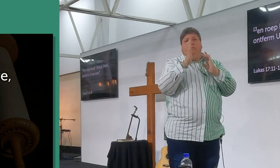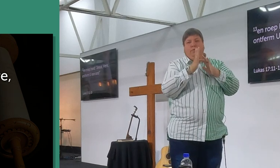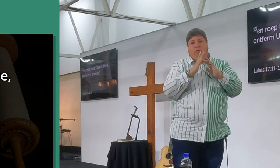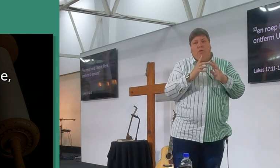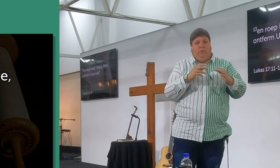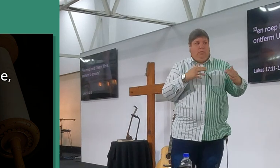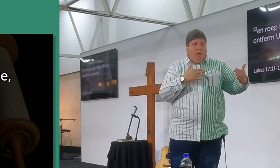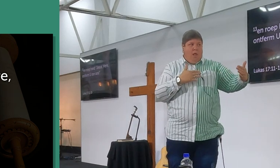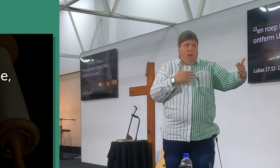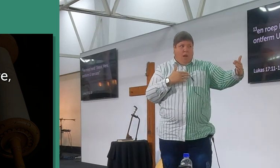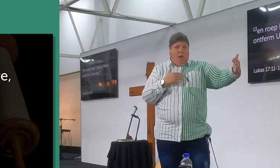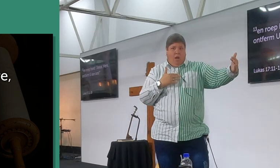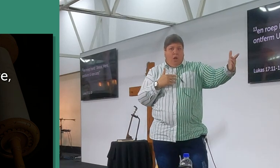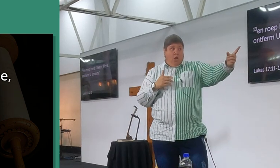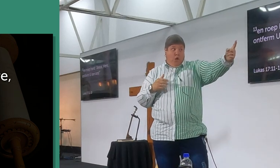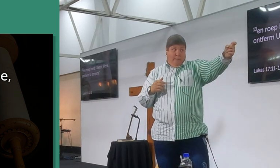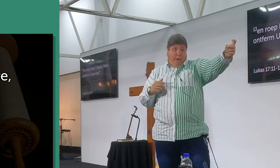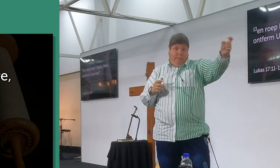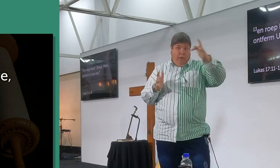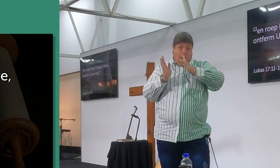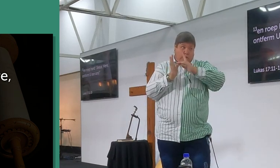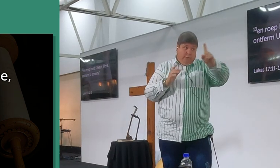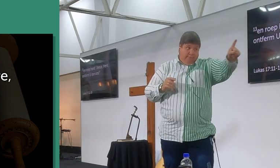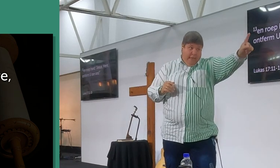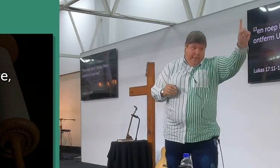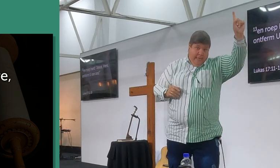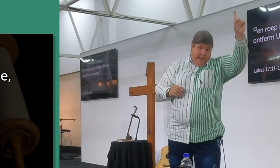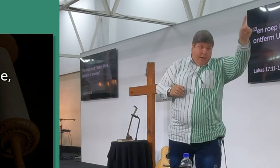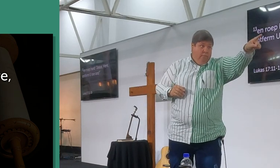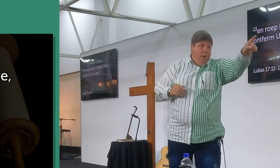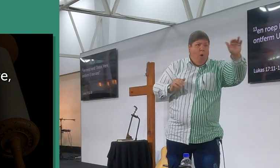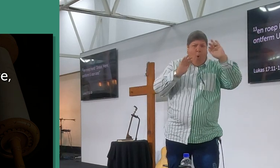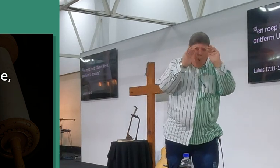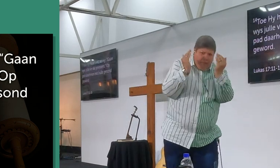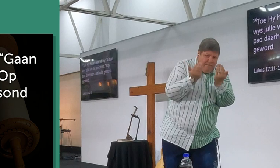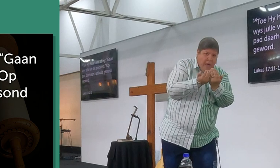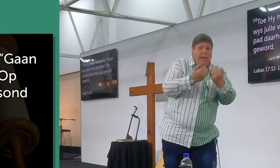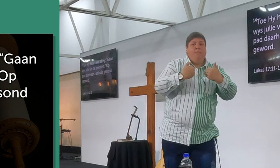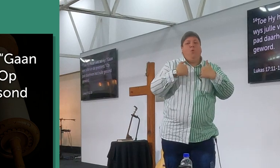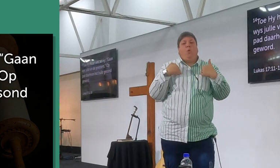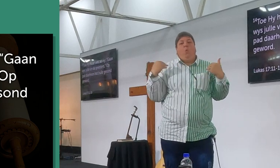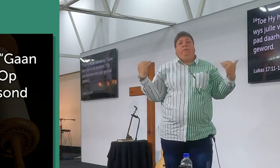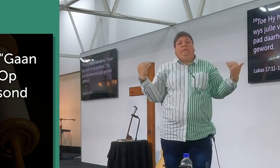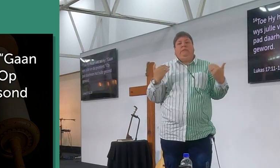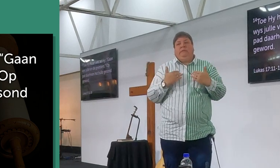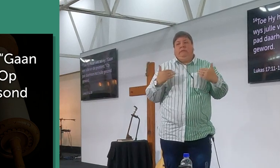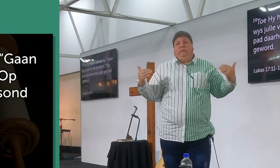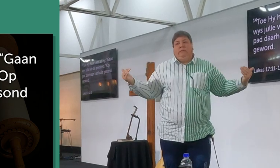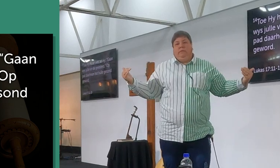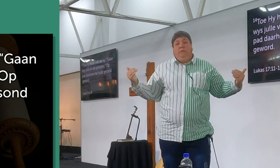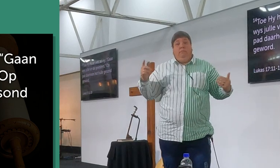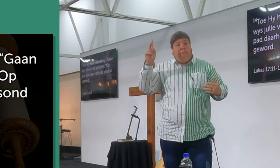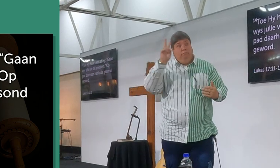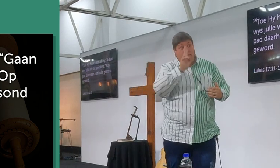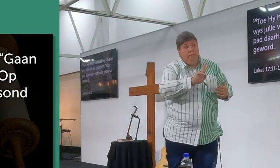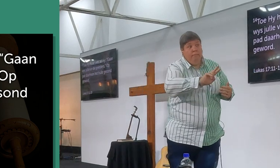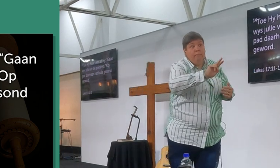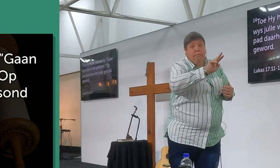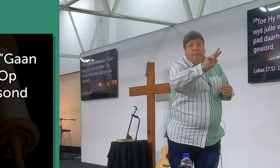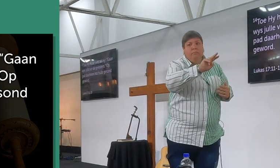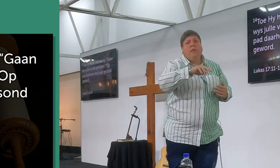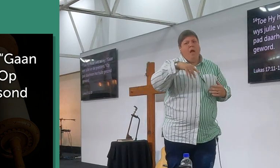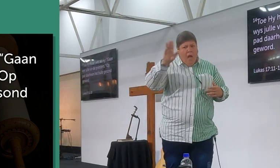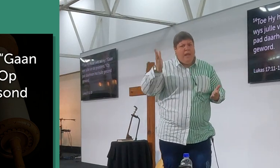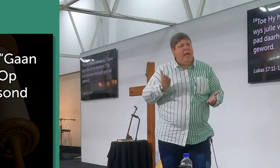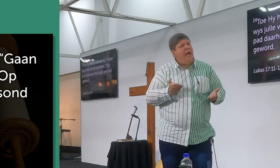die afstand staan, en roep, Jesus, jyre, ontverm jy, oor ons, toe hy hulle sien, sê hy, gaan